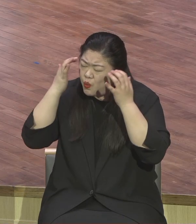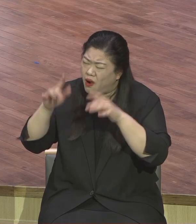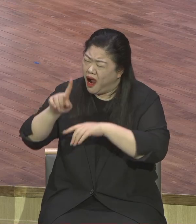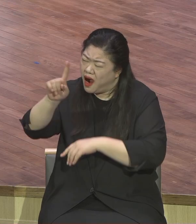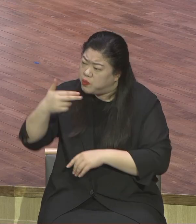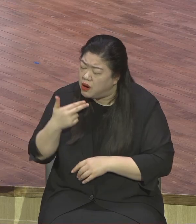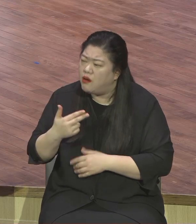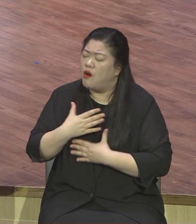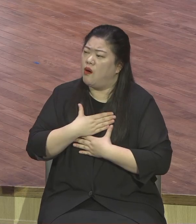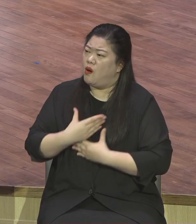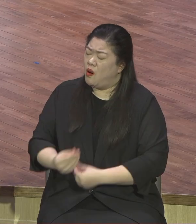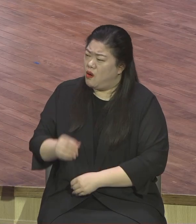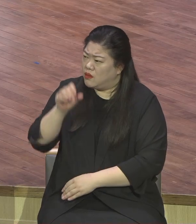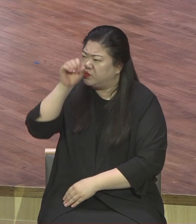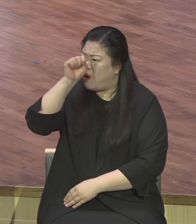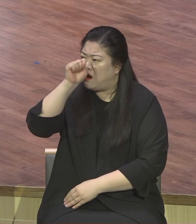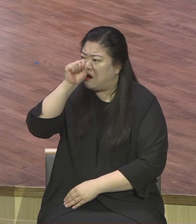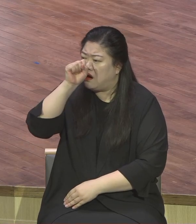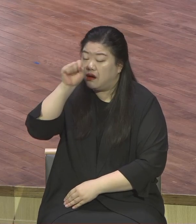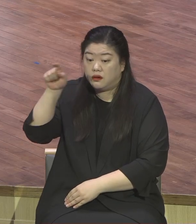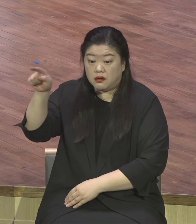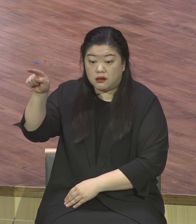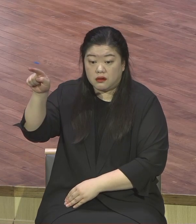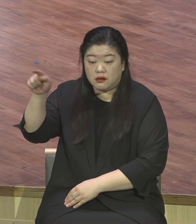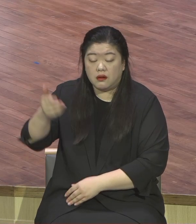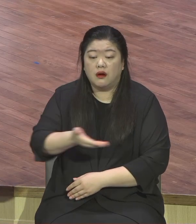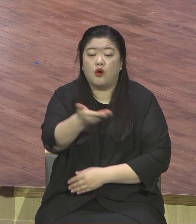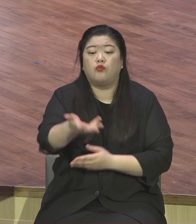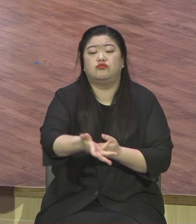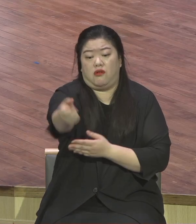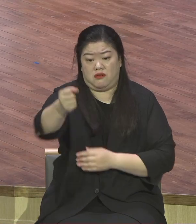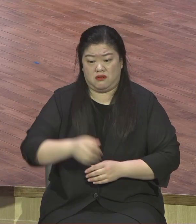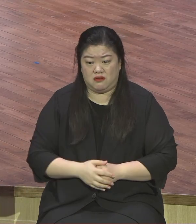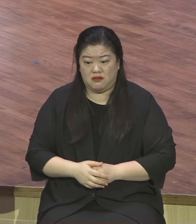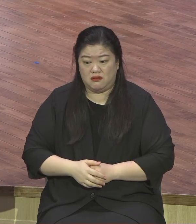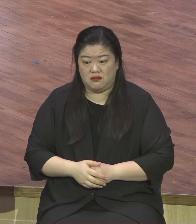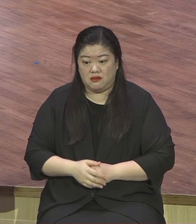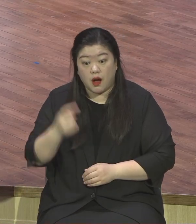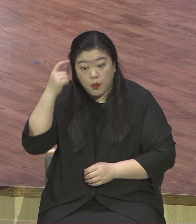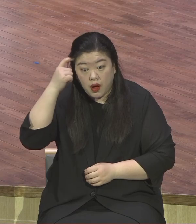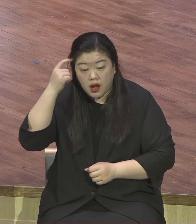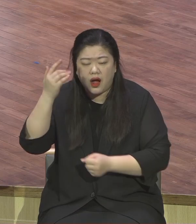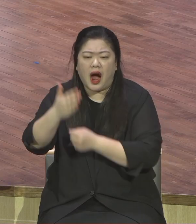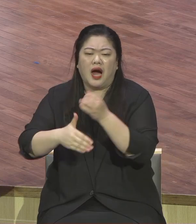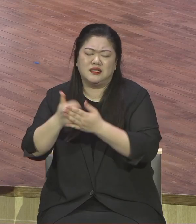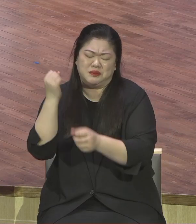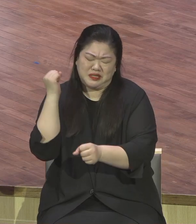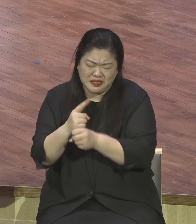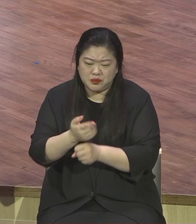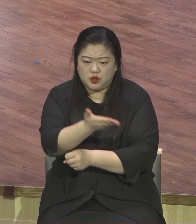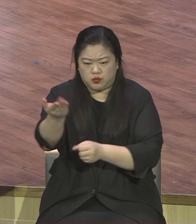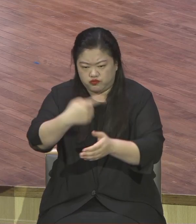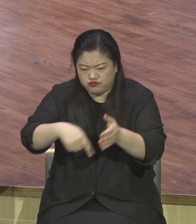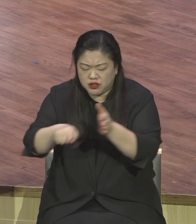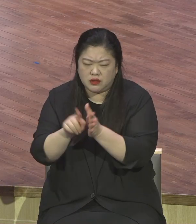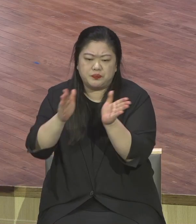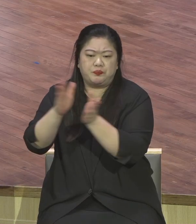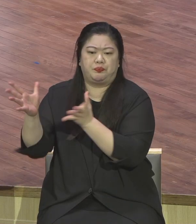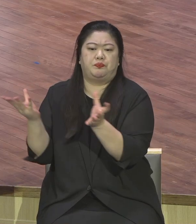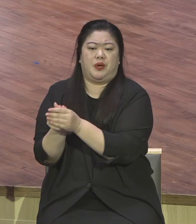부르셨습니다. 영원한 행복계로의 초대 아멘 예수 믿는 걸 예수를 잘